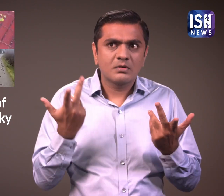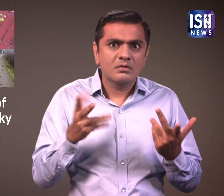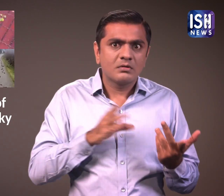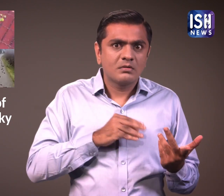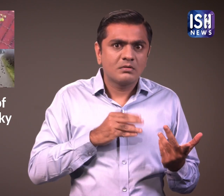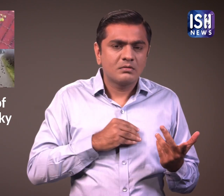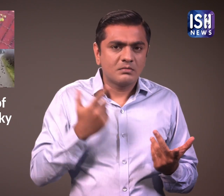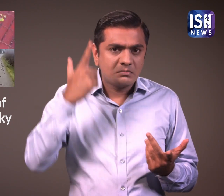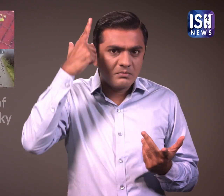है